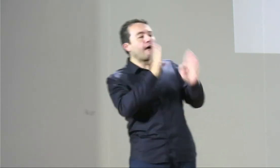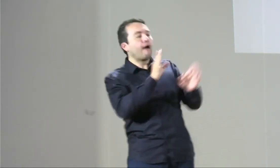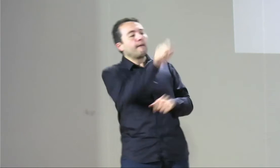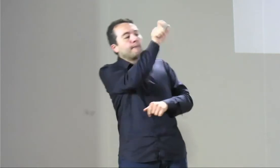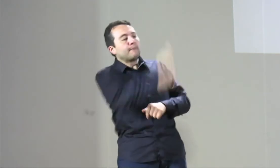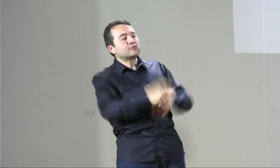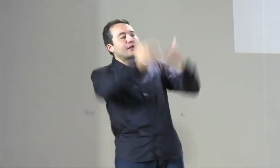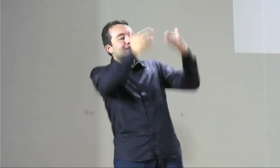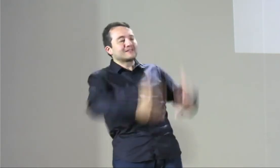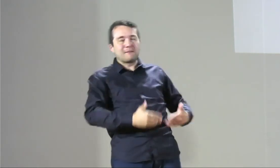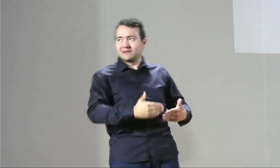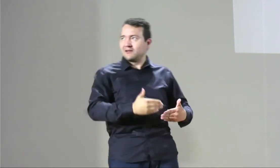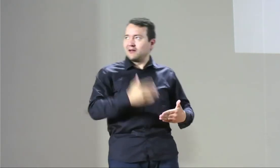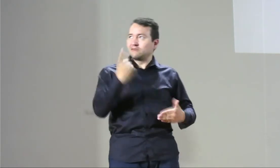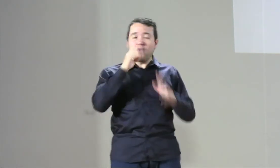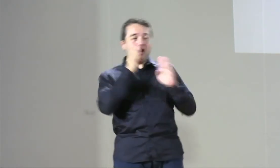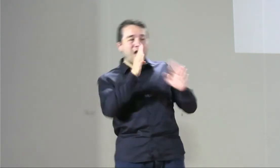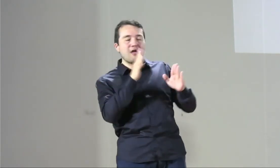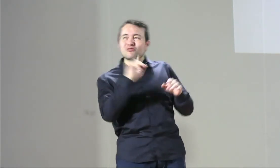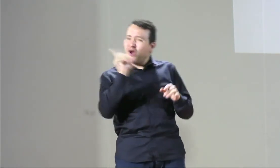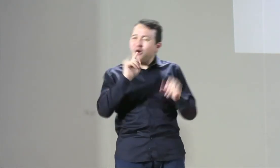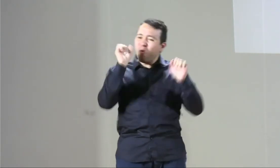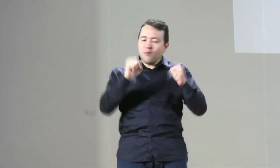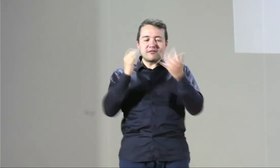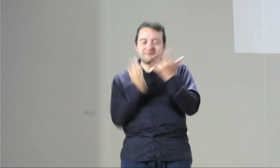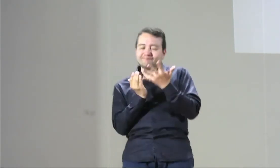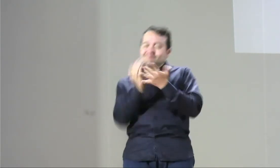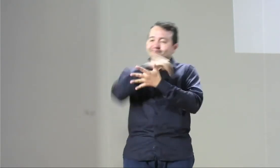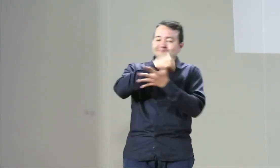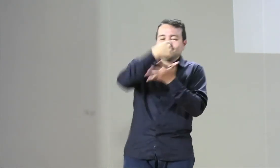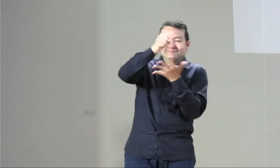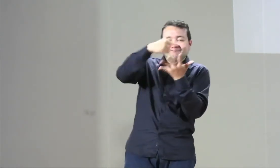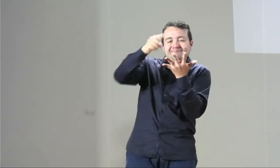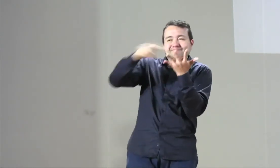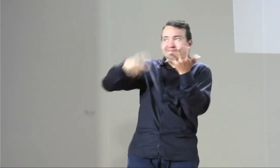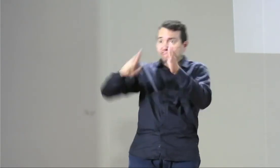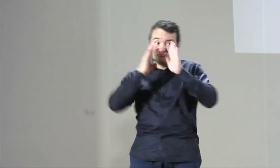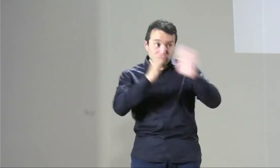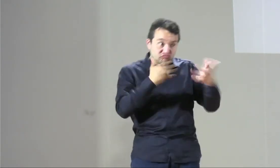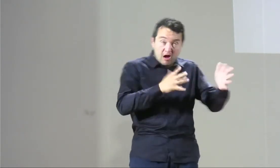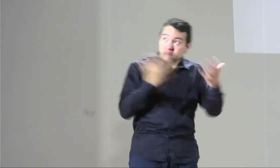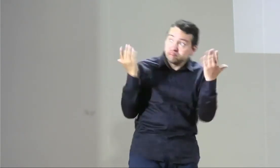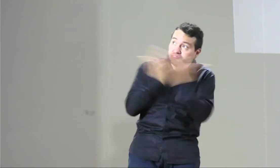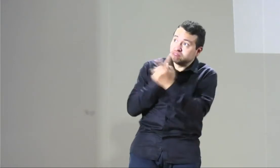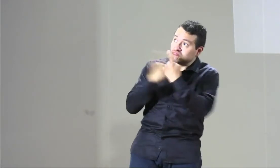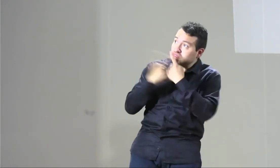solo vistas como personas con discapacidad y no la aplicación de la interseccionalidad?